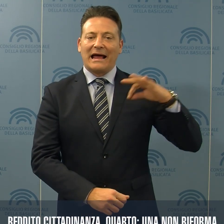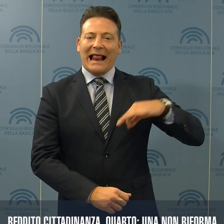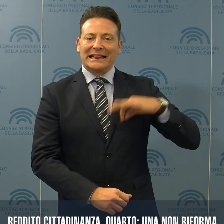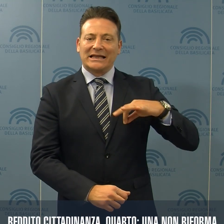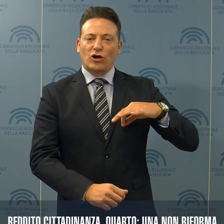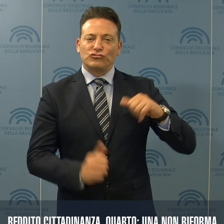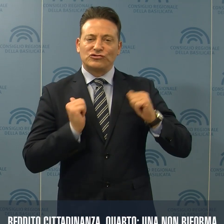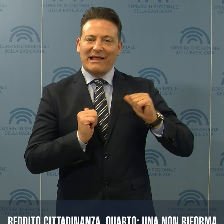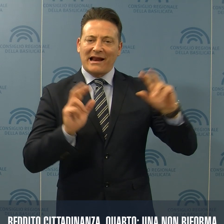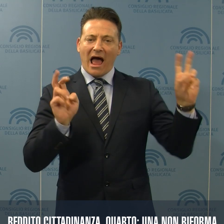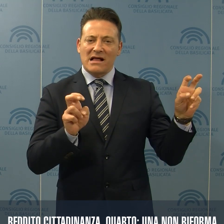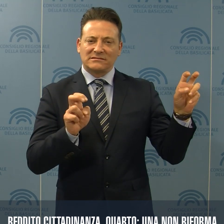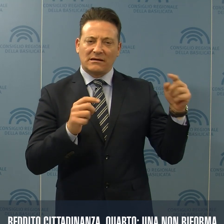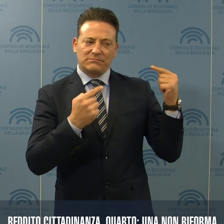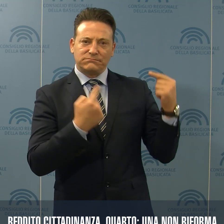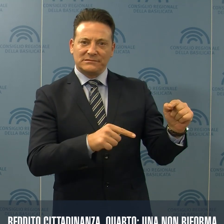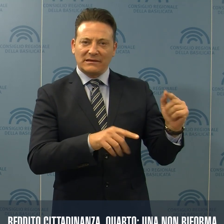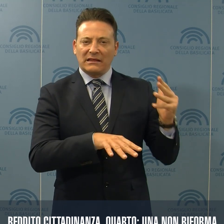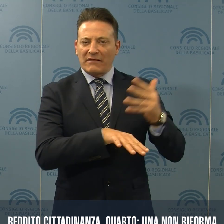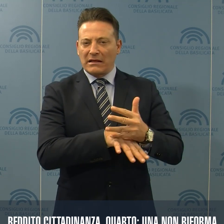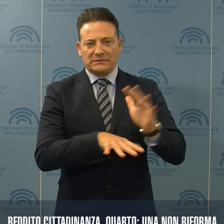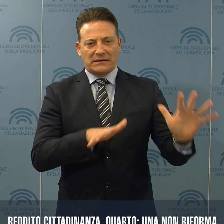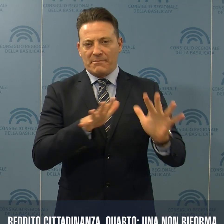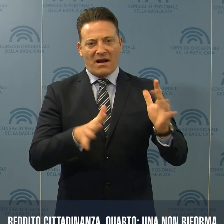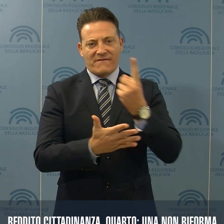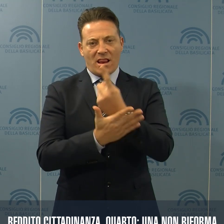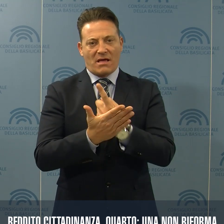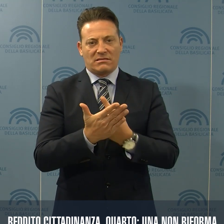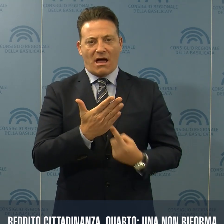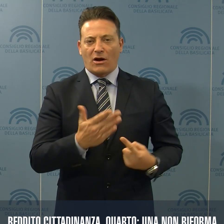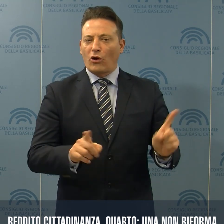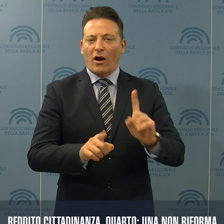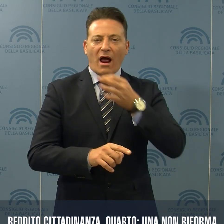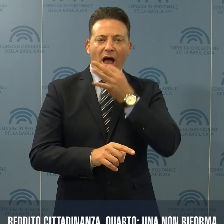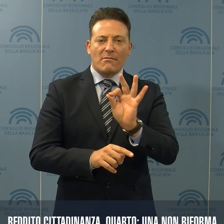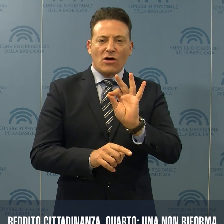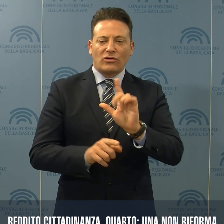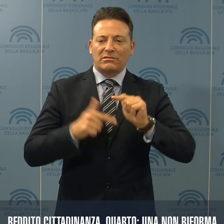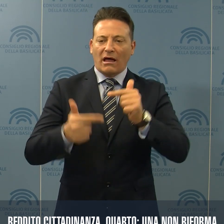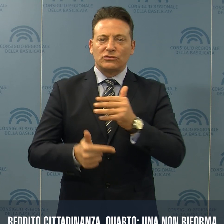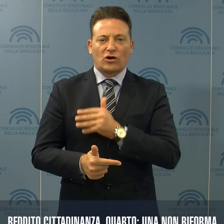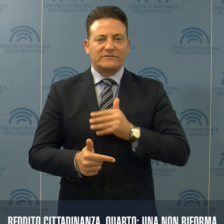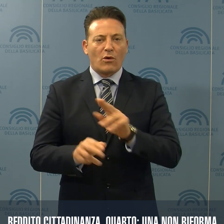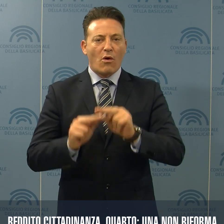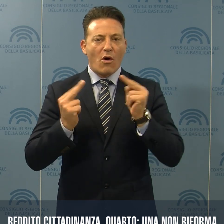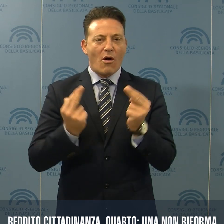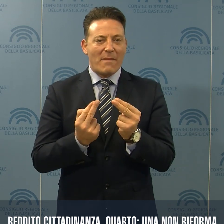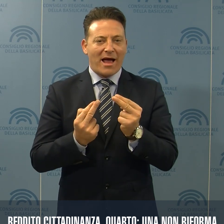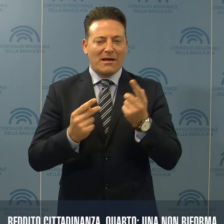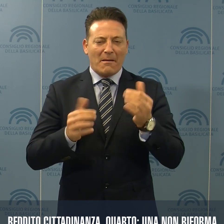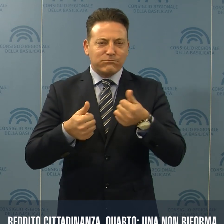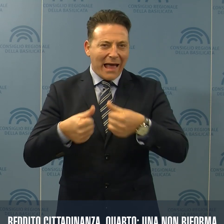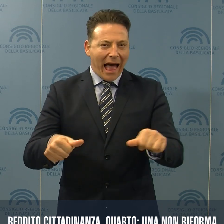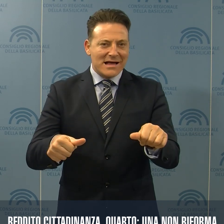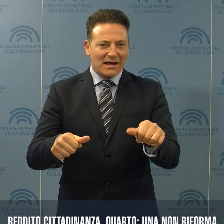cittadinanza si rivela una misura fallimentare, incapace di realizzare e soddisfare anche in misura